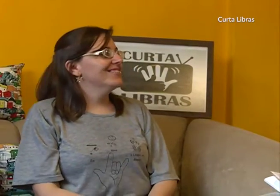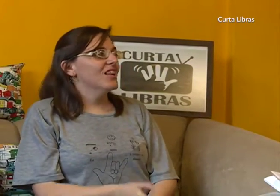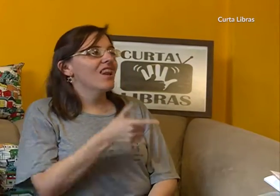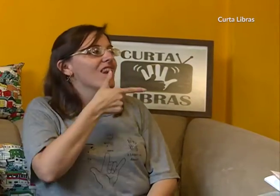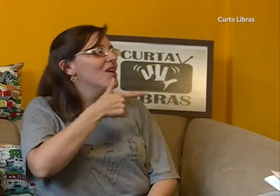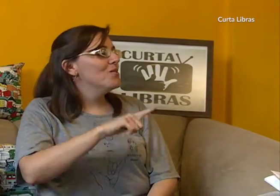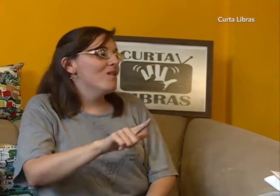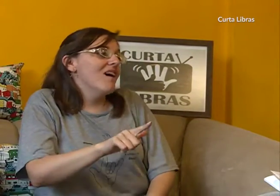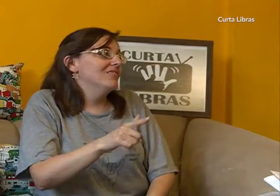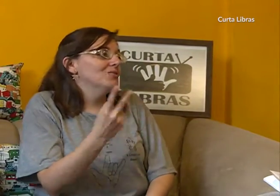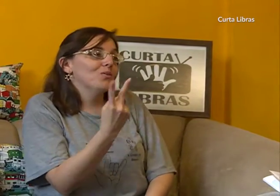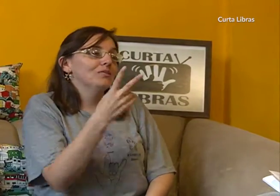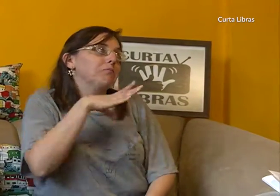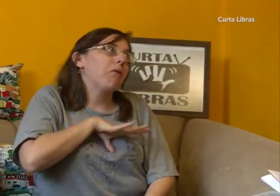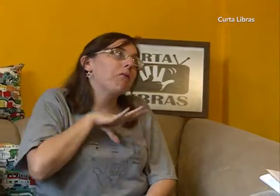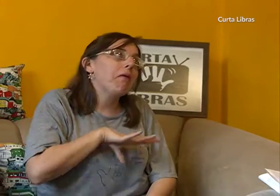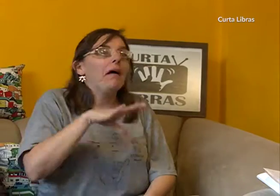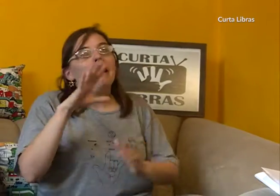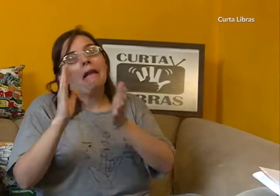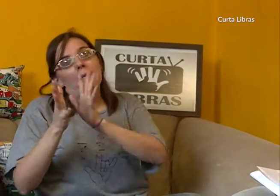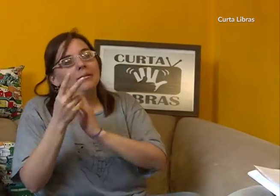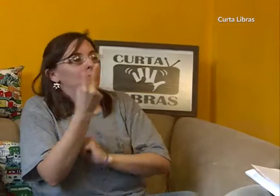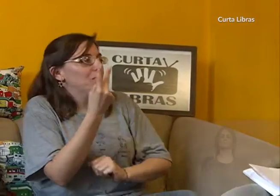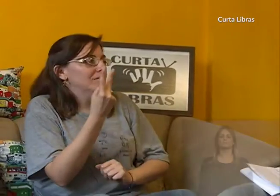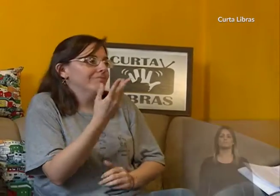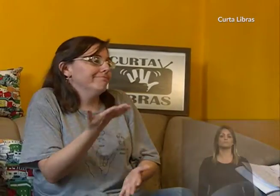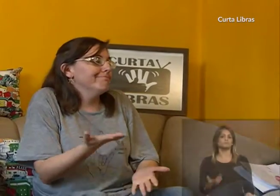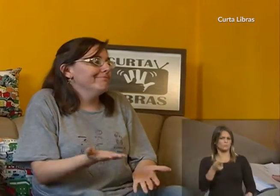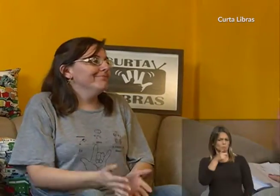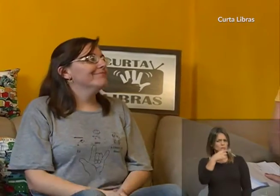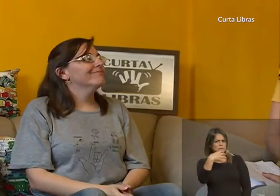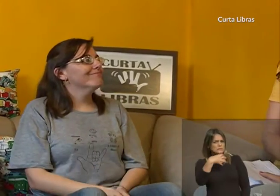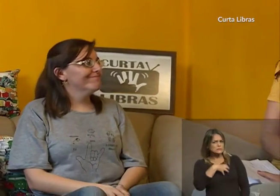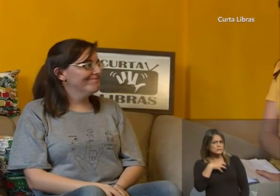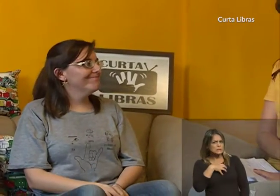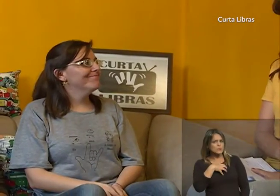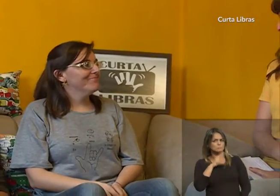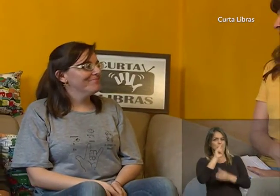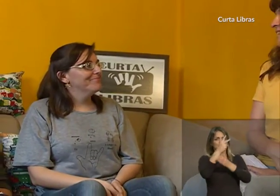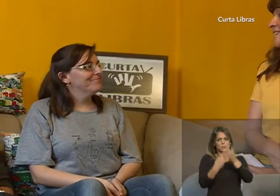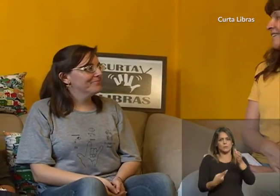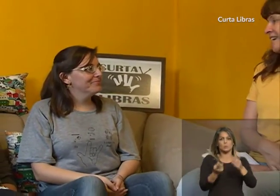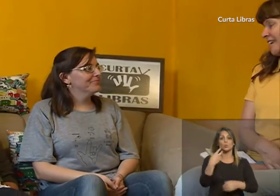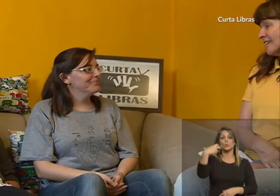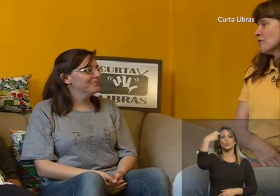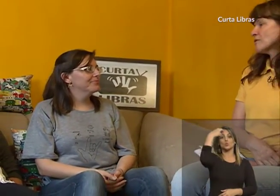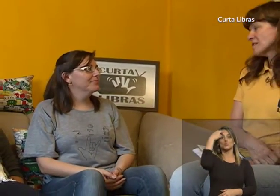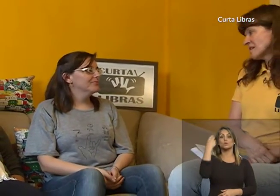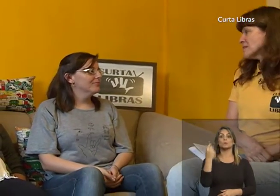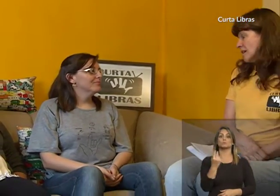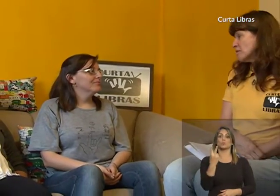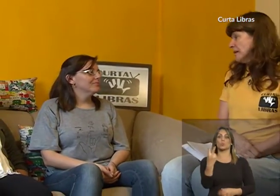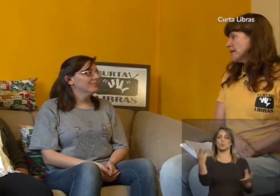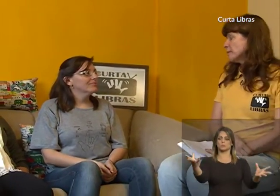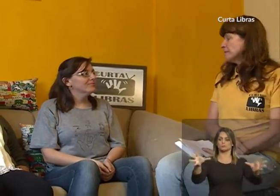espaços. São duas línguas, tanto o português quanto a libras. Me sinto confortável nas duas. Então, você se sente bilíngue,